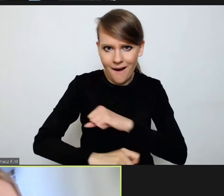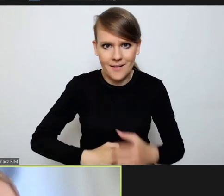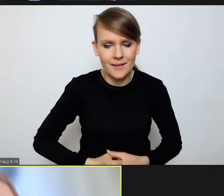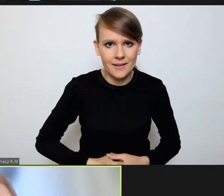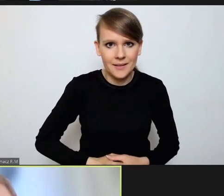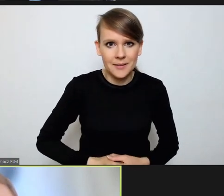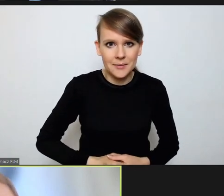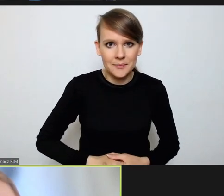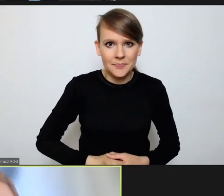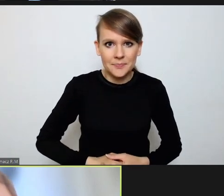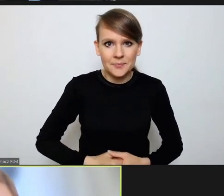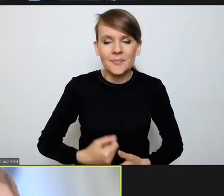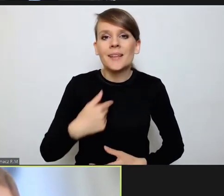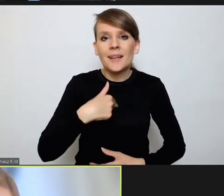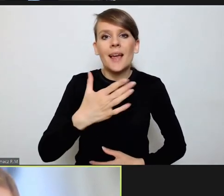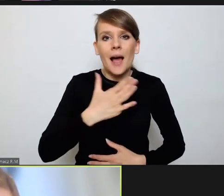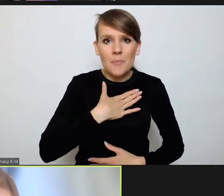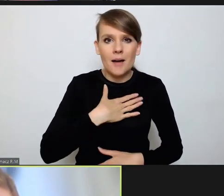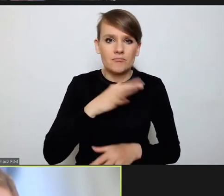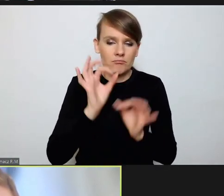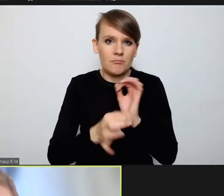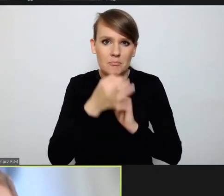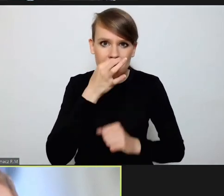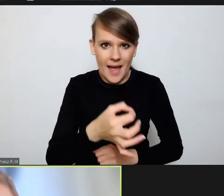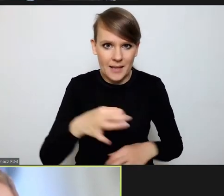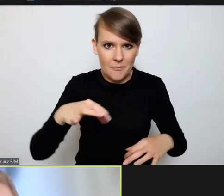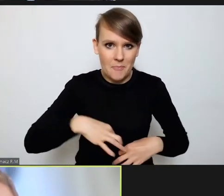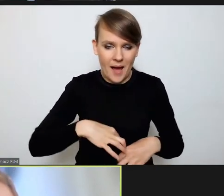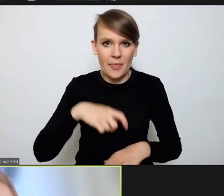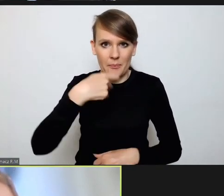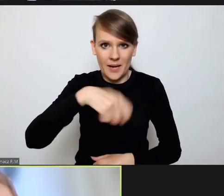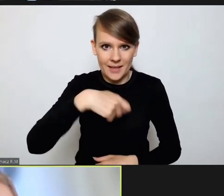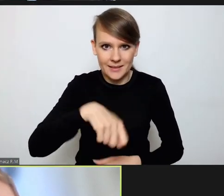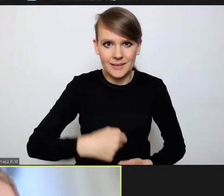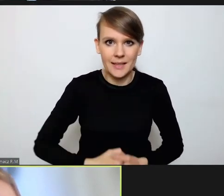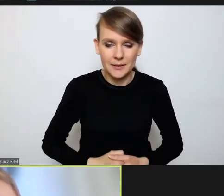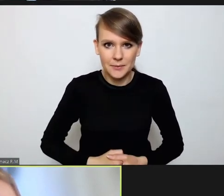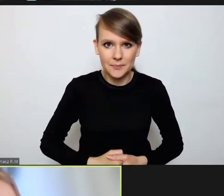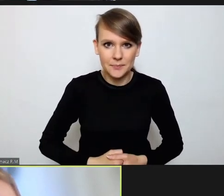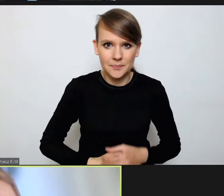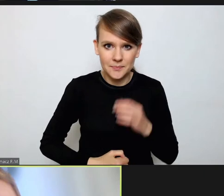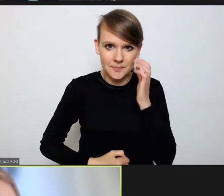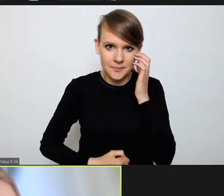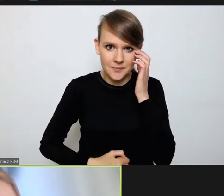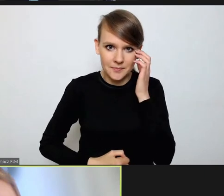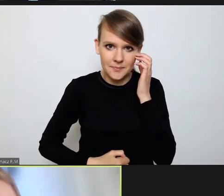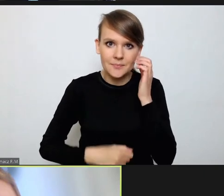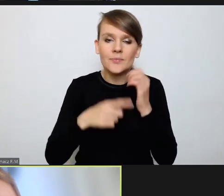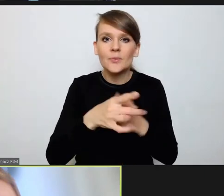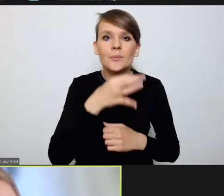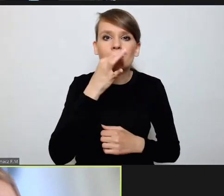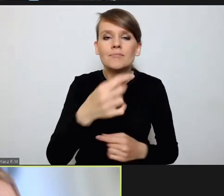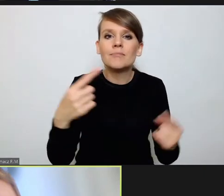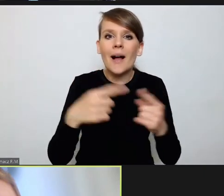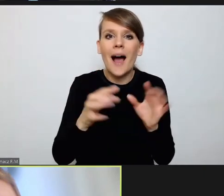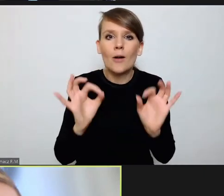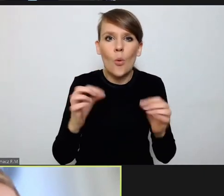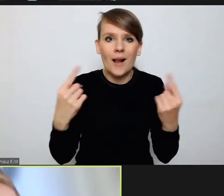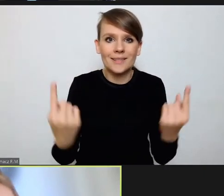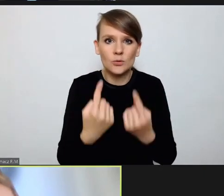mam bardzo konkretne pytania do pana prezydenta, które związane są oczywiście z aktualną sytuacją